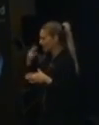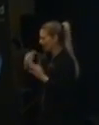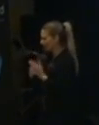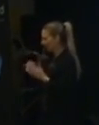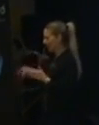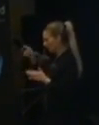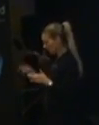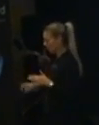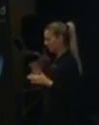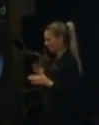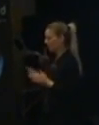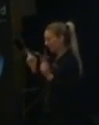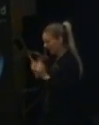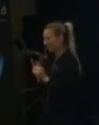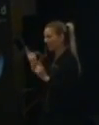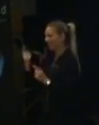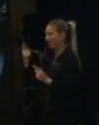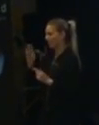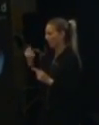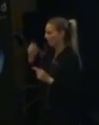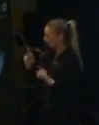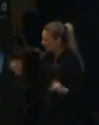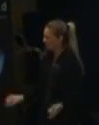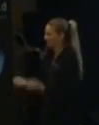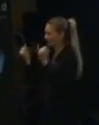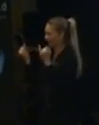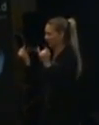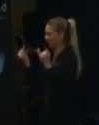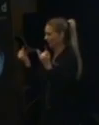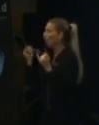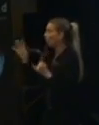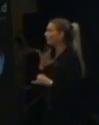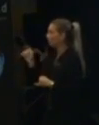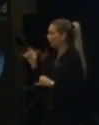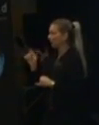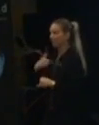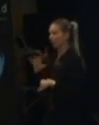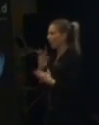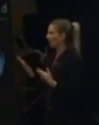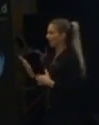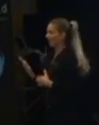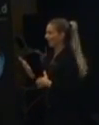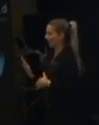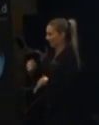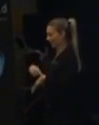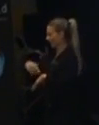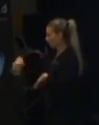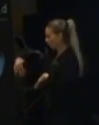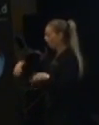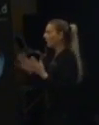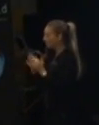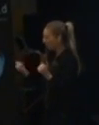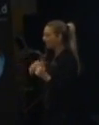träffa stora tänkare och mentorer tidigt. Om vi kan ha chansen. Vi har inte tidsklockan. Men vi skulle kunna se till att de får träffa